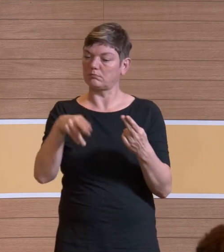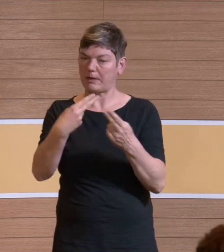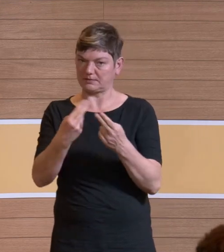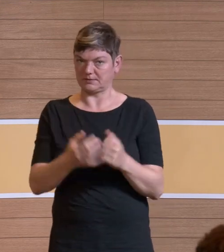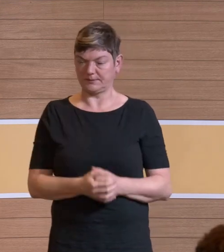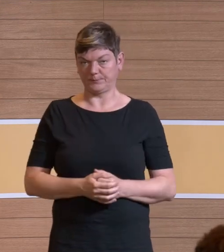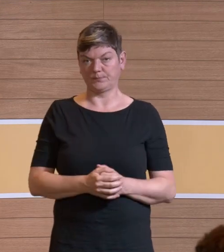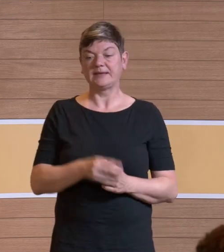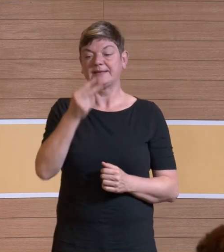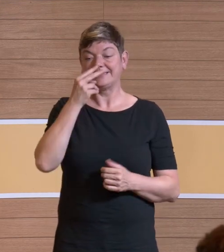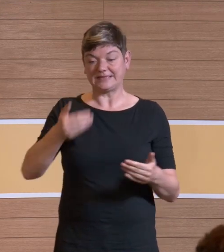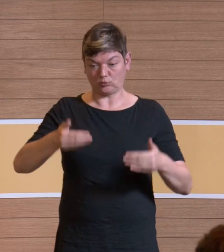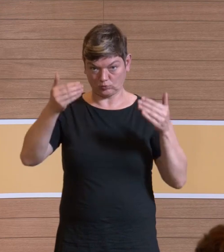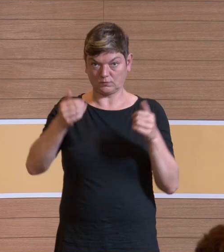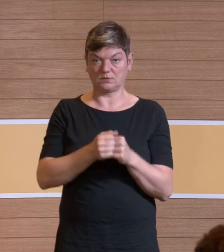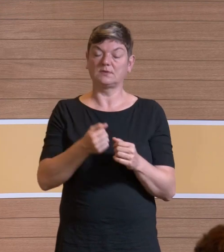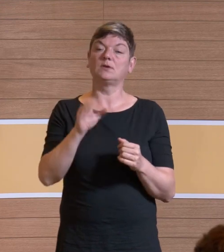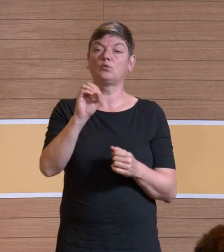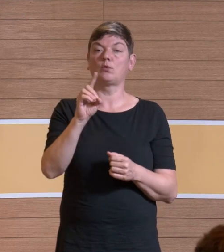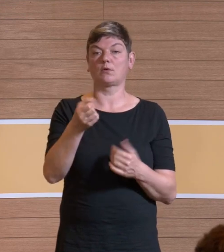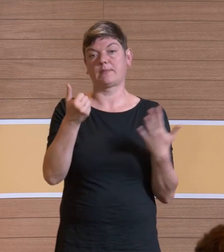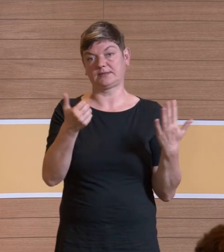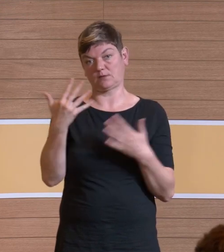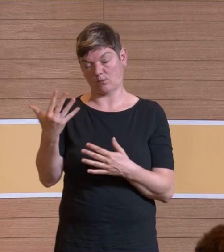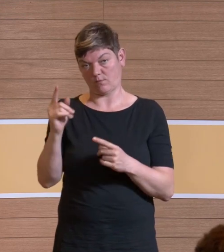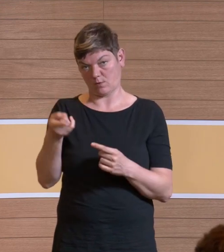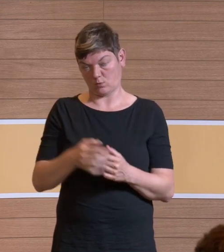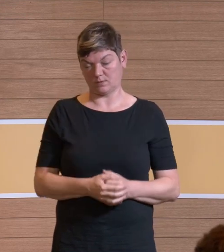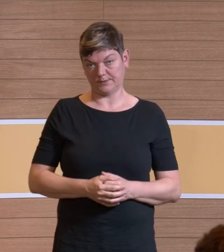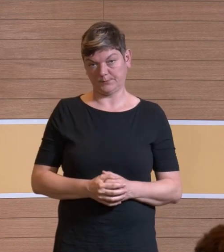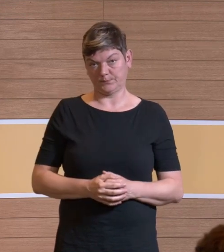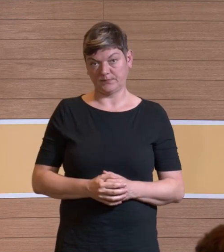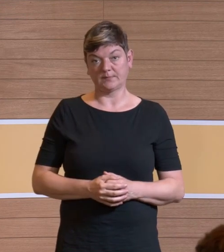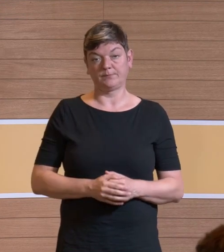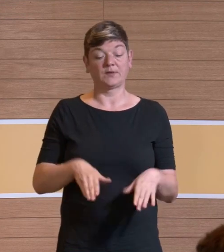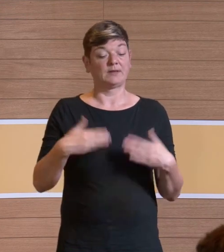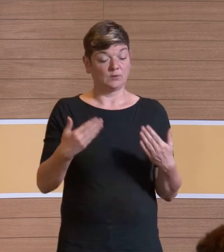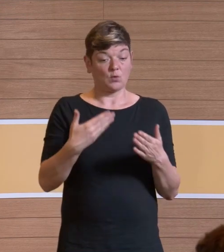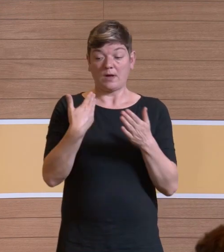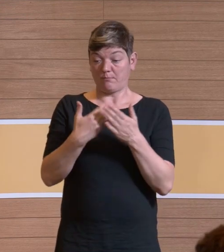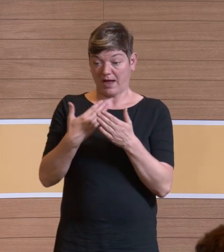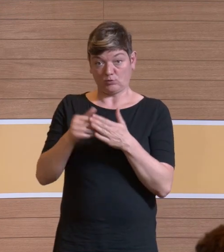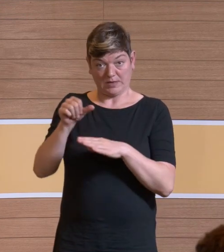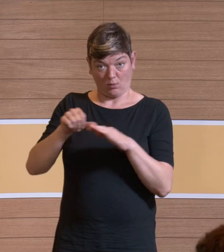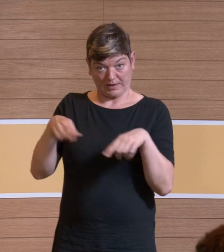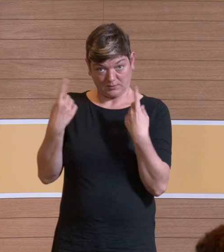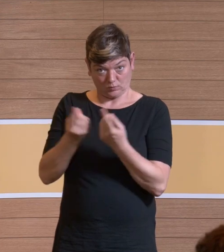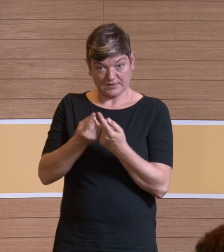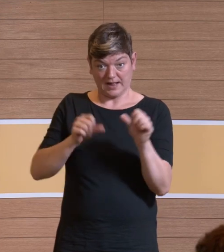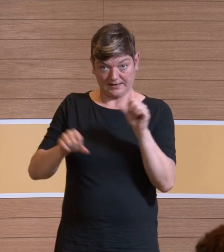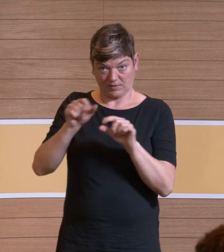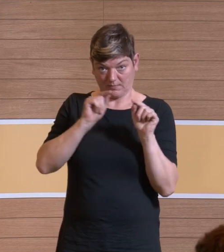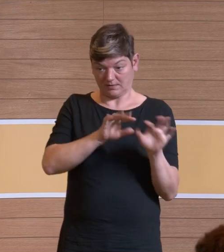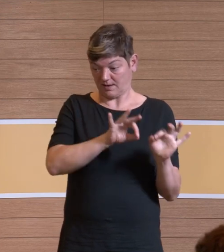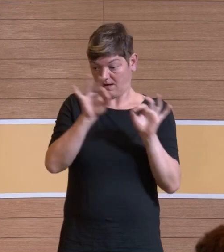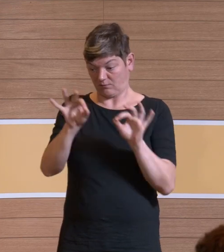richtige Richtung und beim Sichtschutz entsprechend mit 0,65 auch. Wenn ich das jetzt in meinen beispielhaften OP-Raum einfüge, also die Werte, die ich jetzt